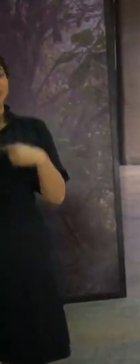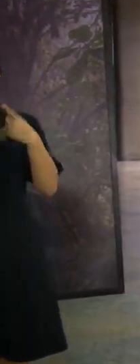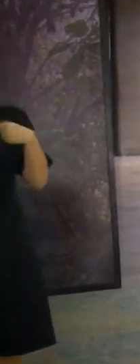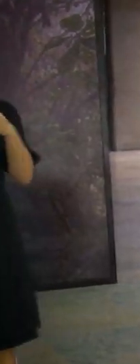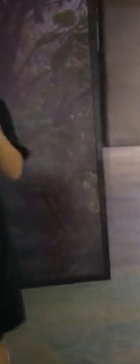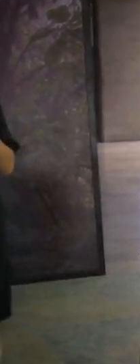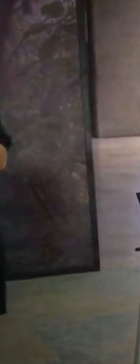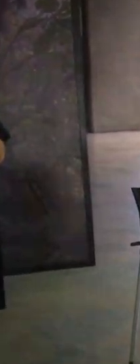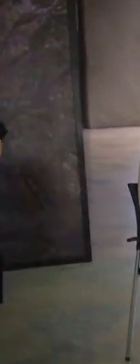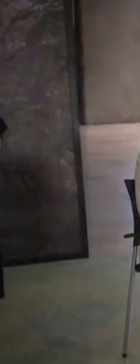bien en tu participación.